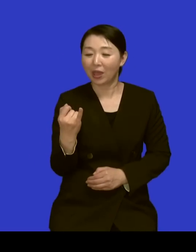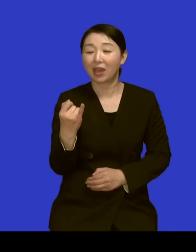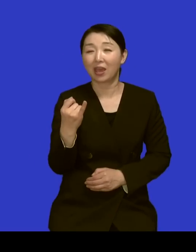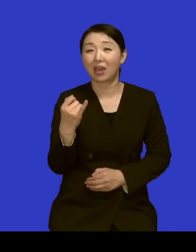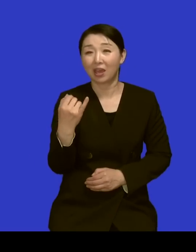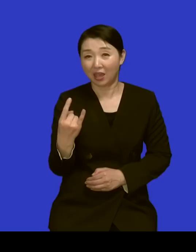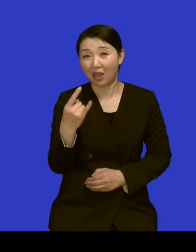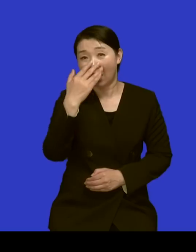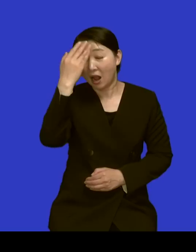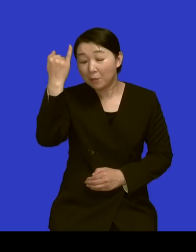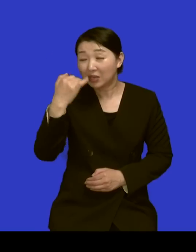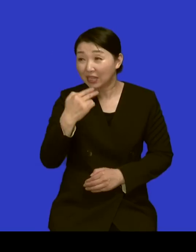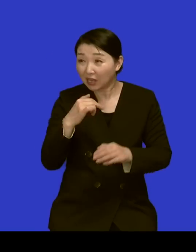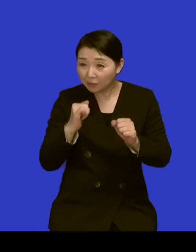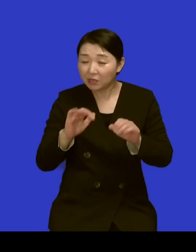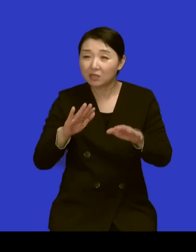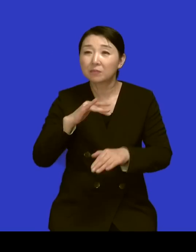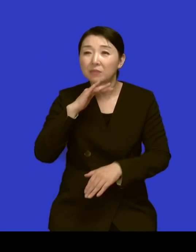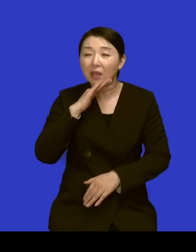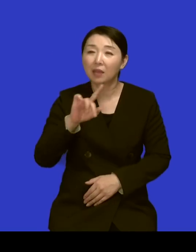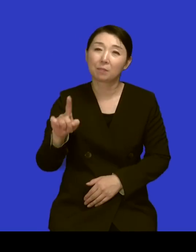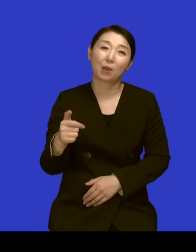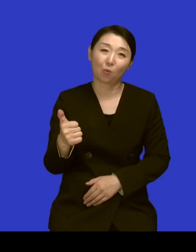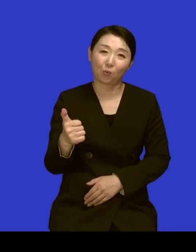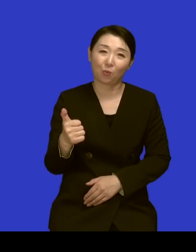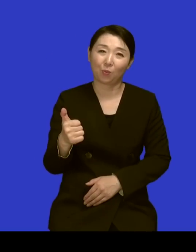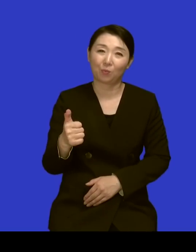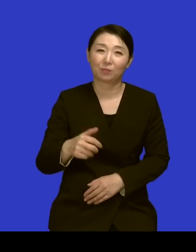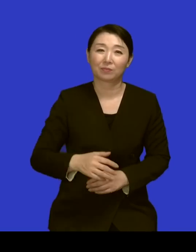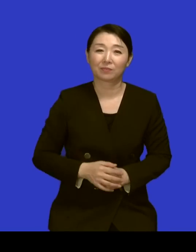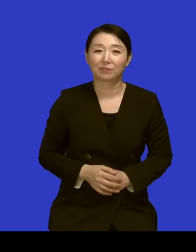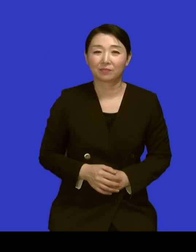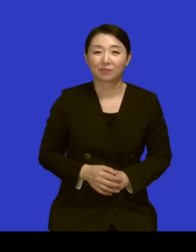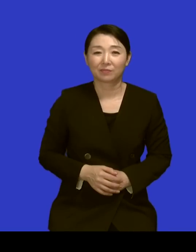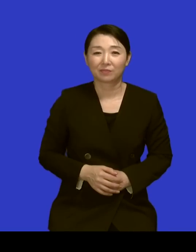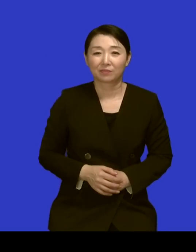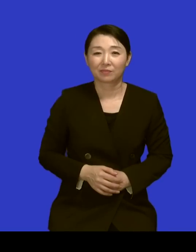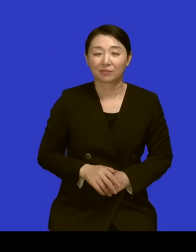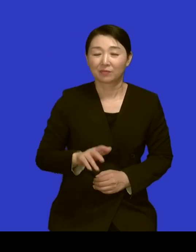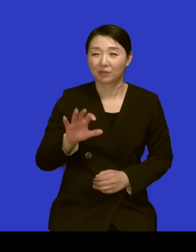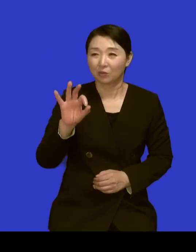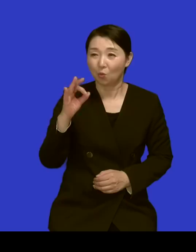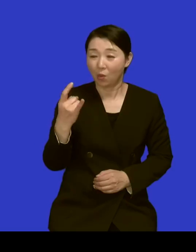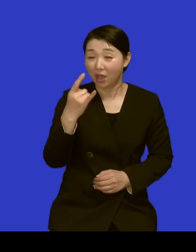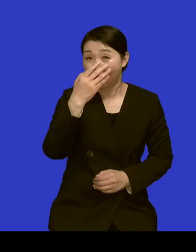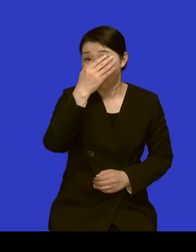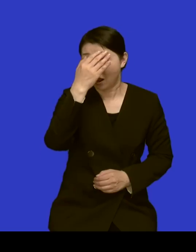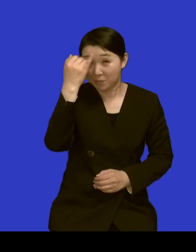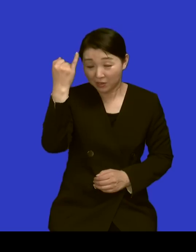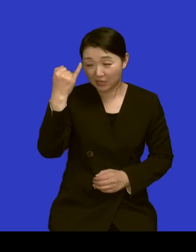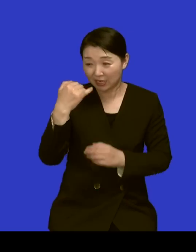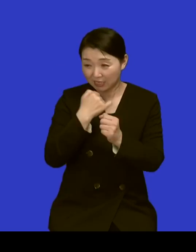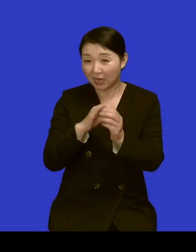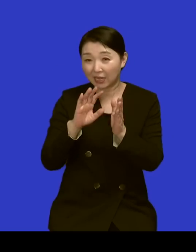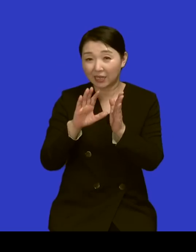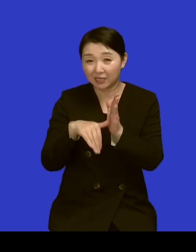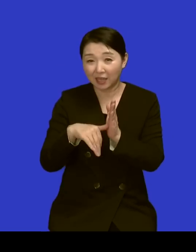150세 정도 되시고 네 그러니까 이제 저희 외할머니가 살아계실 때는 진짜 뭐 이조시대 막 이런